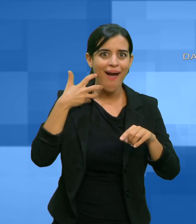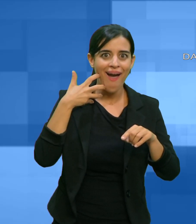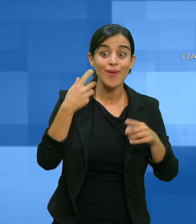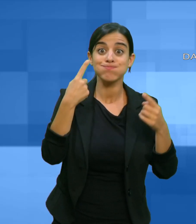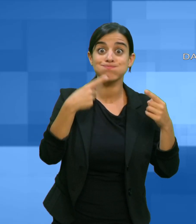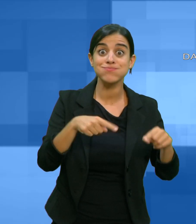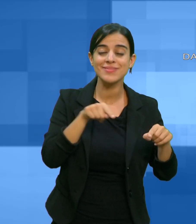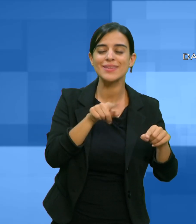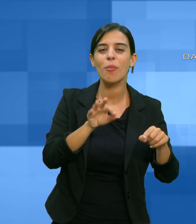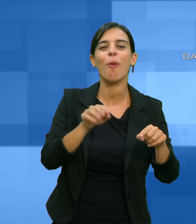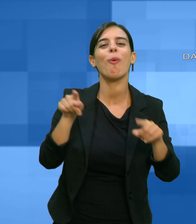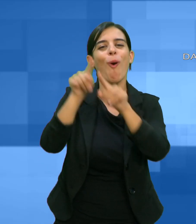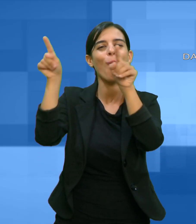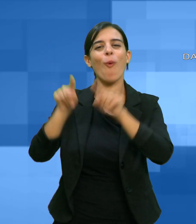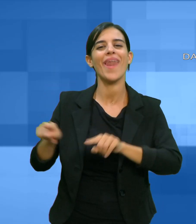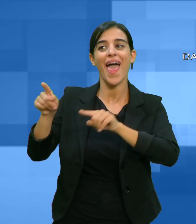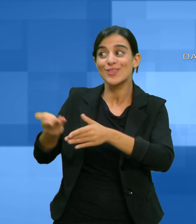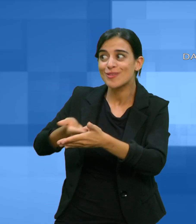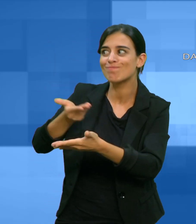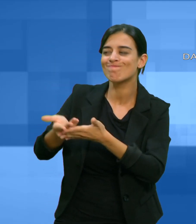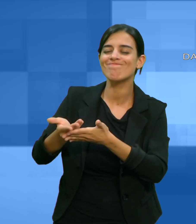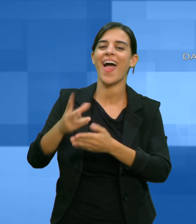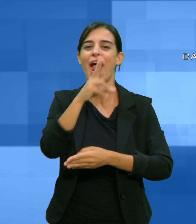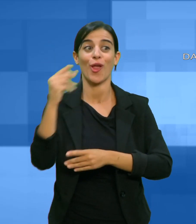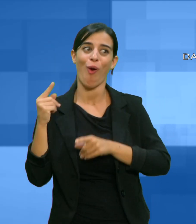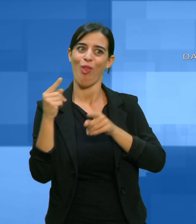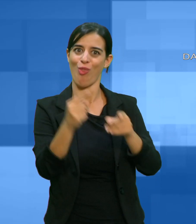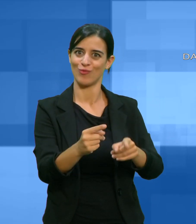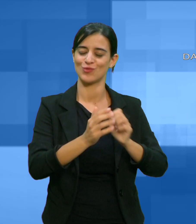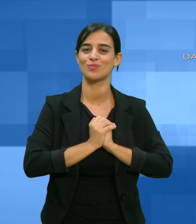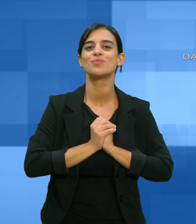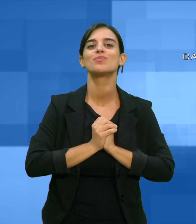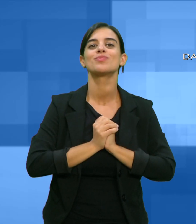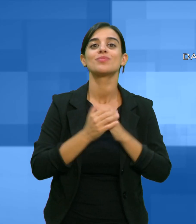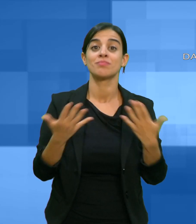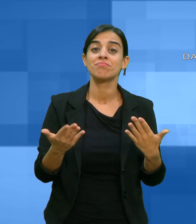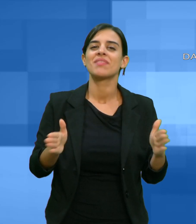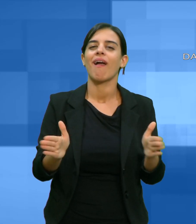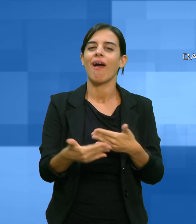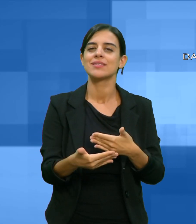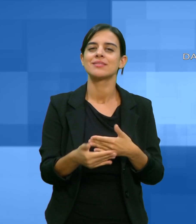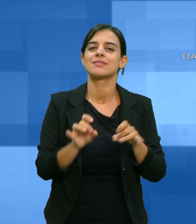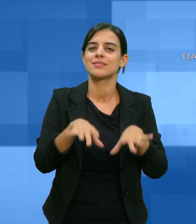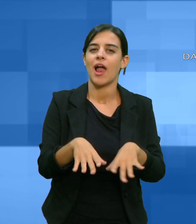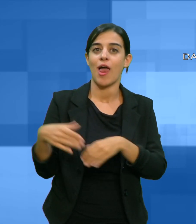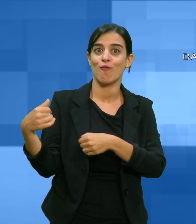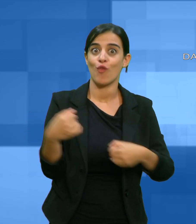Nella sala della Fondazione di Sardegna il Crenos Centro